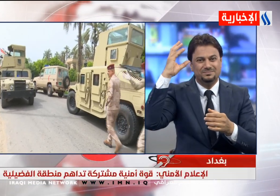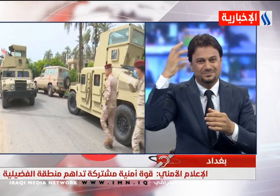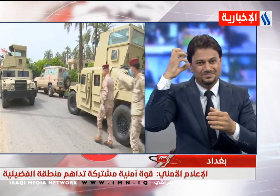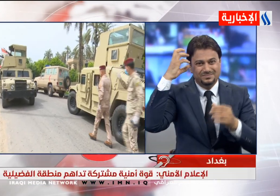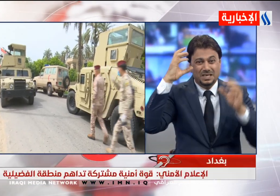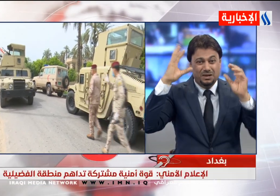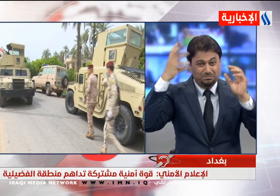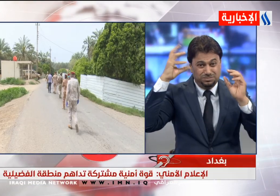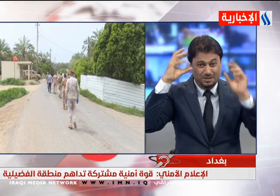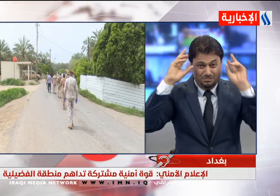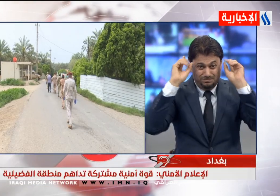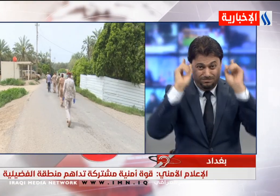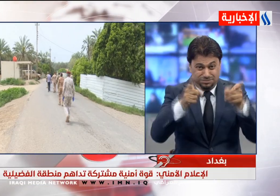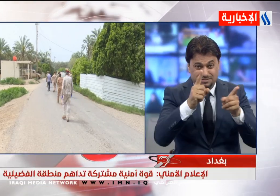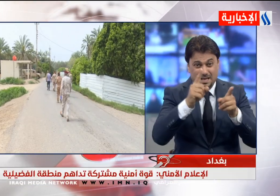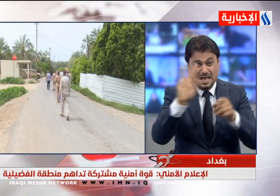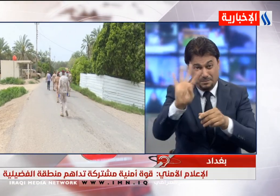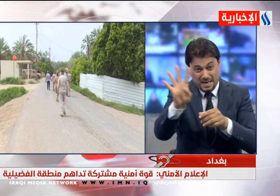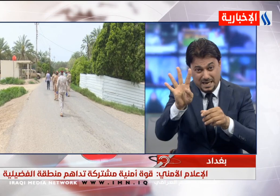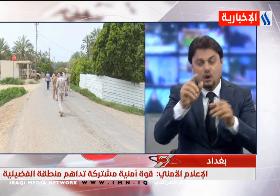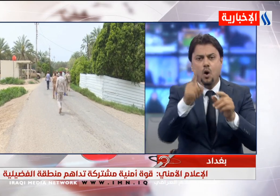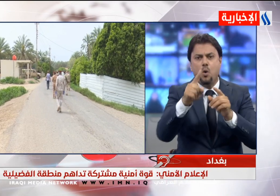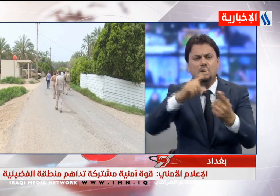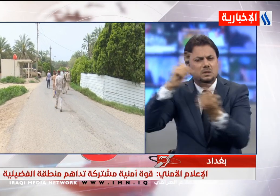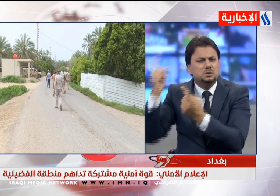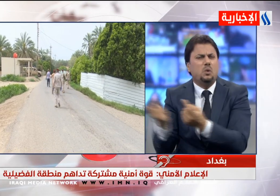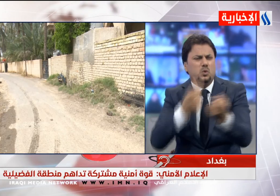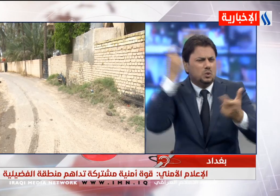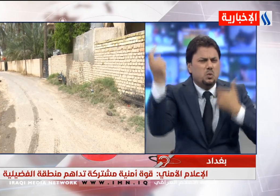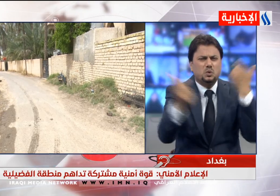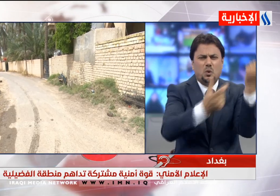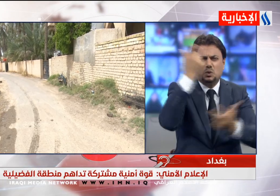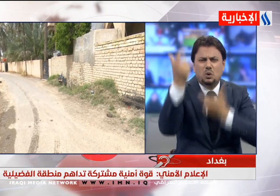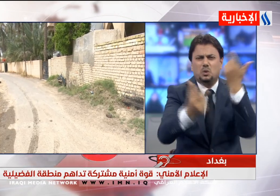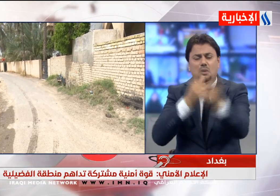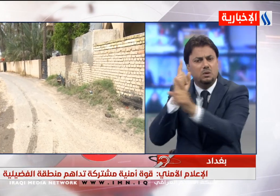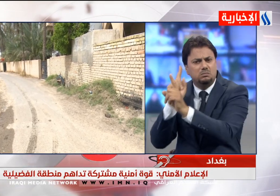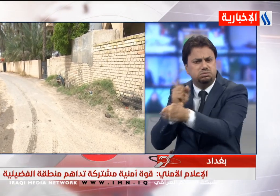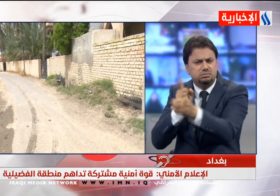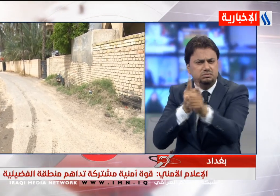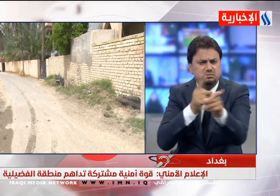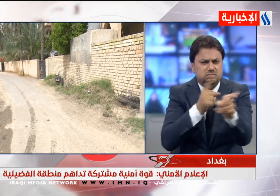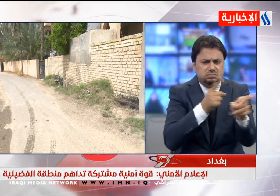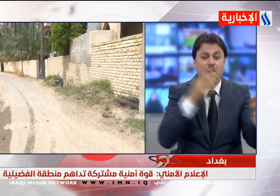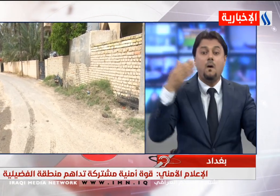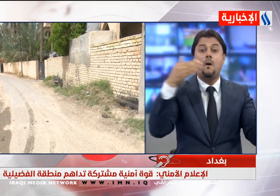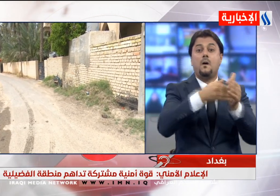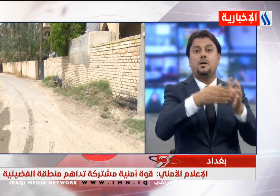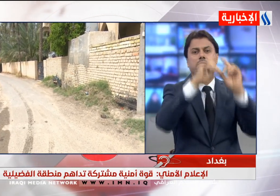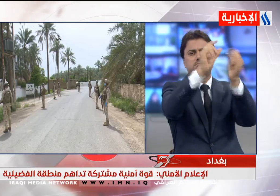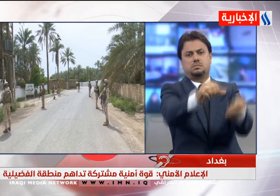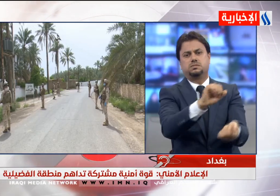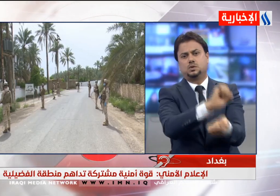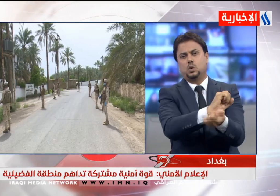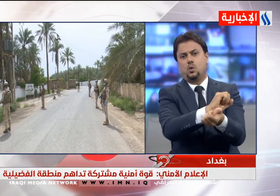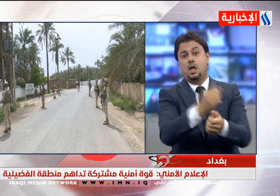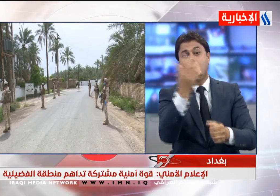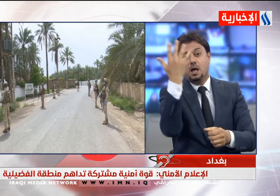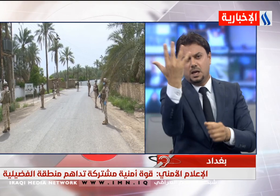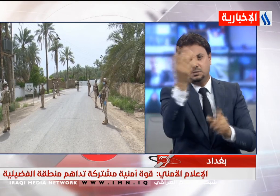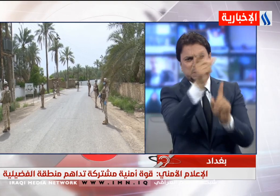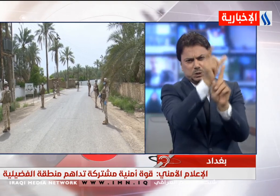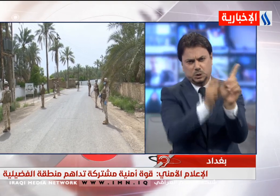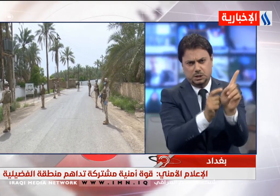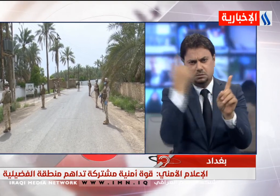مذكرات قبض بحق مطلوبين خالية لعلام الأمن أشارت في بيان إلى أنه تم إلقاء القبض على خمسة